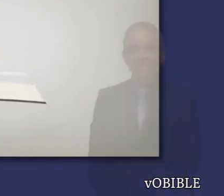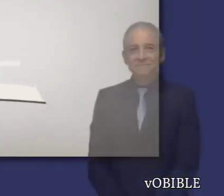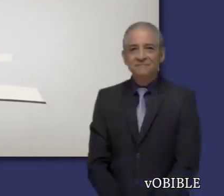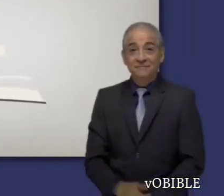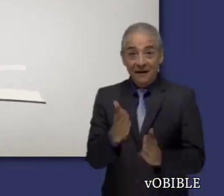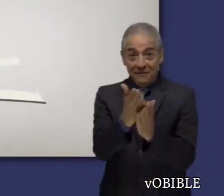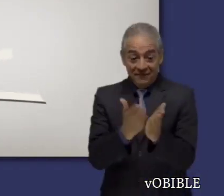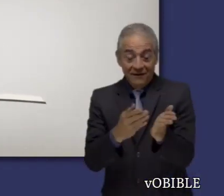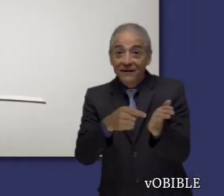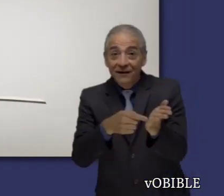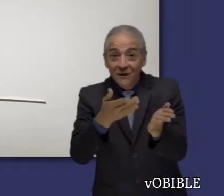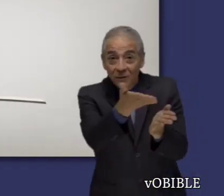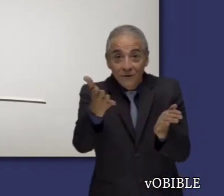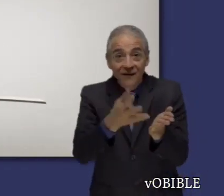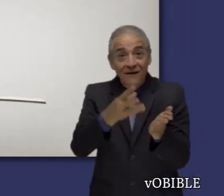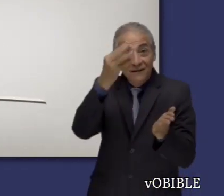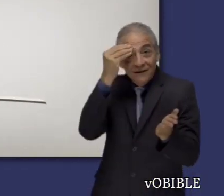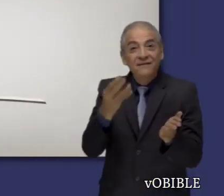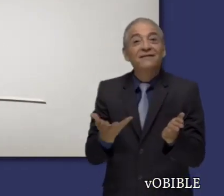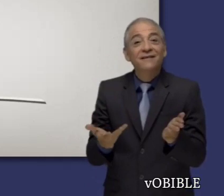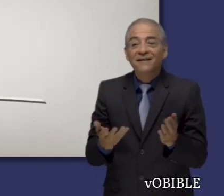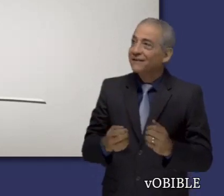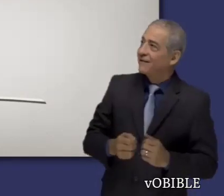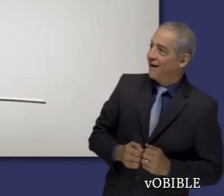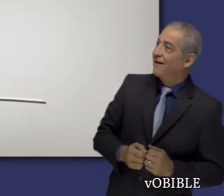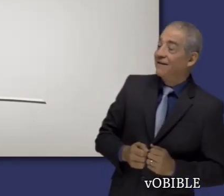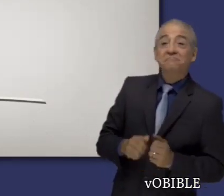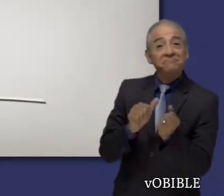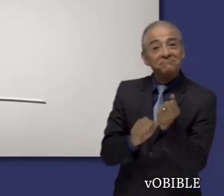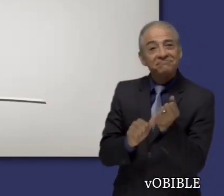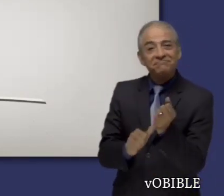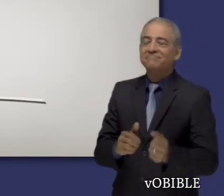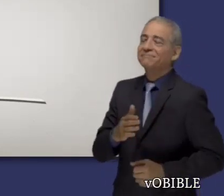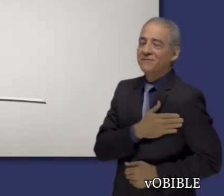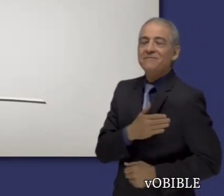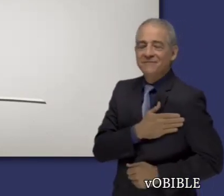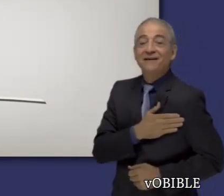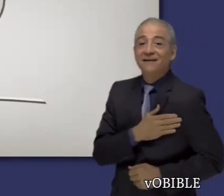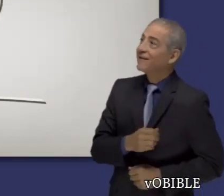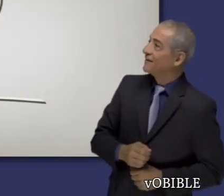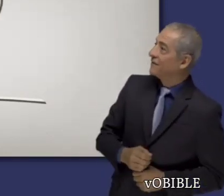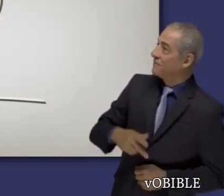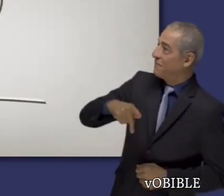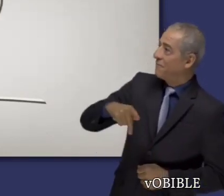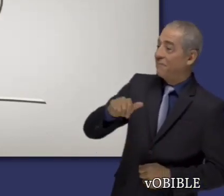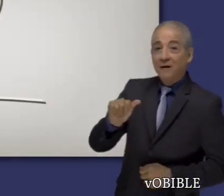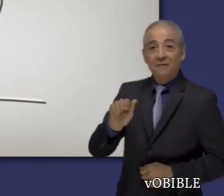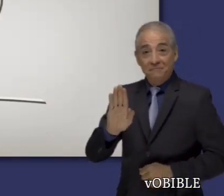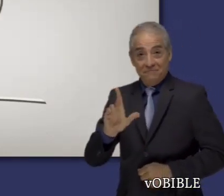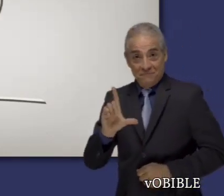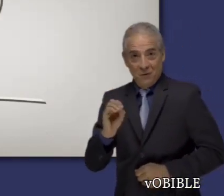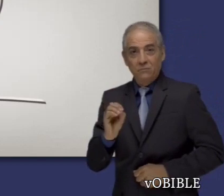Cuando lea la carta a Filemón, fíjese en cómo podemos mostrar que confiamos en nuestros hermanos, en cómo